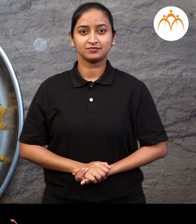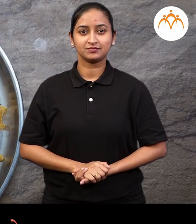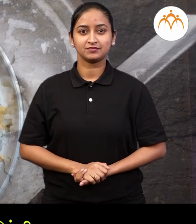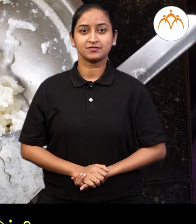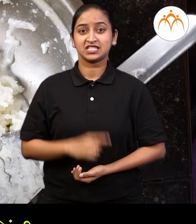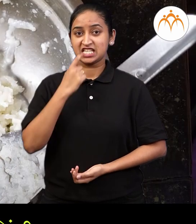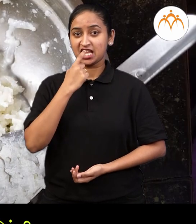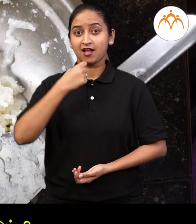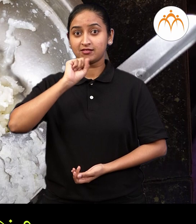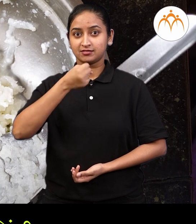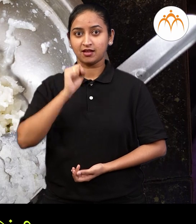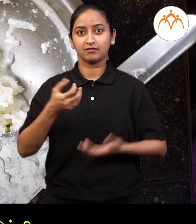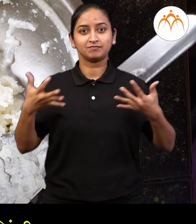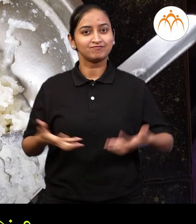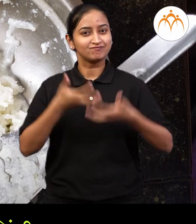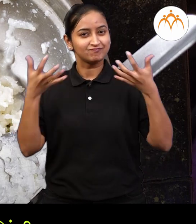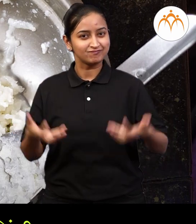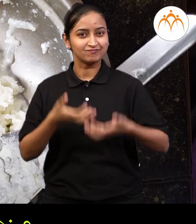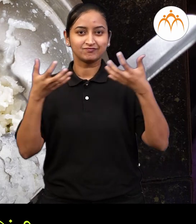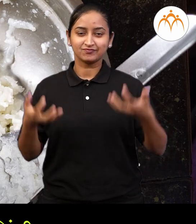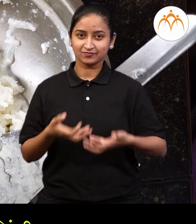मुल्याची कोशिम्दीर